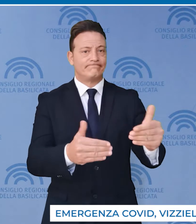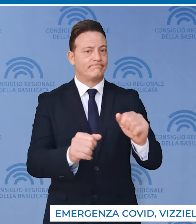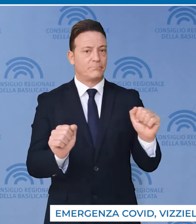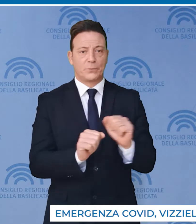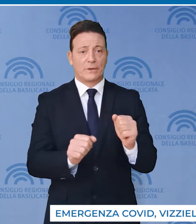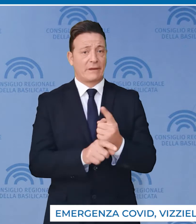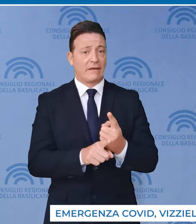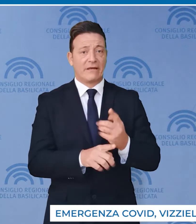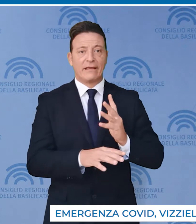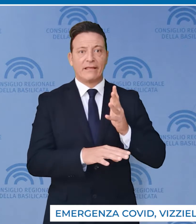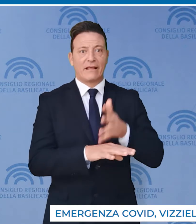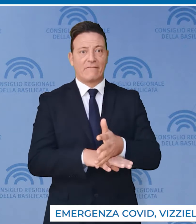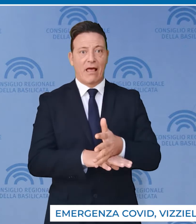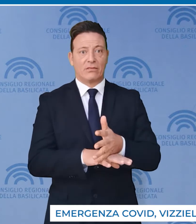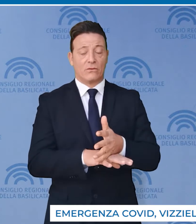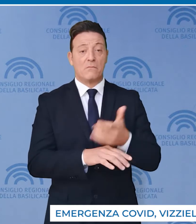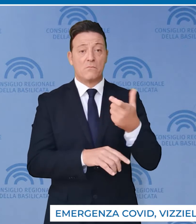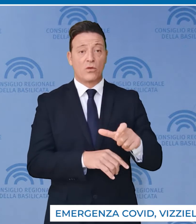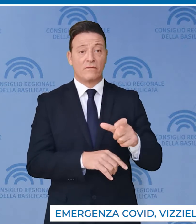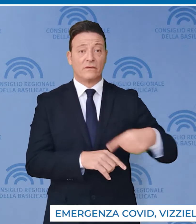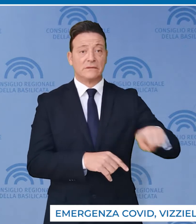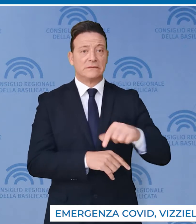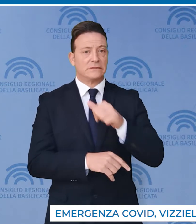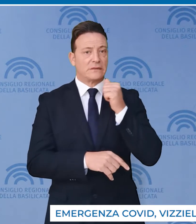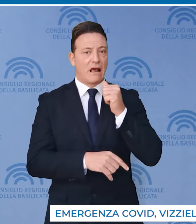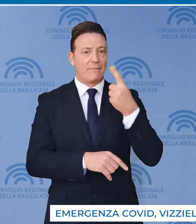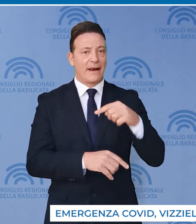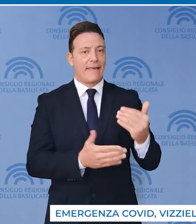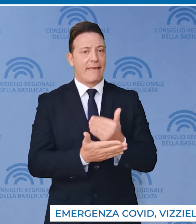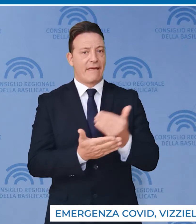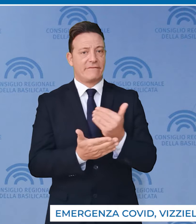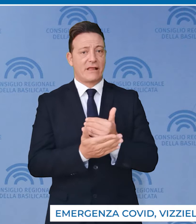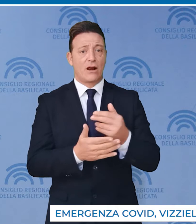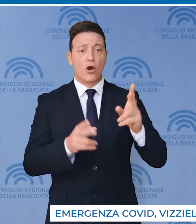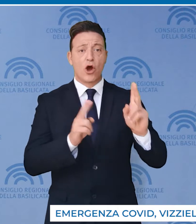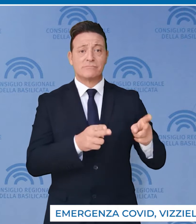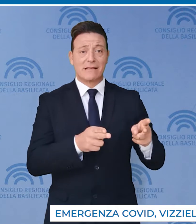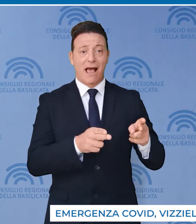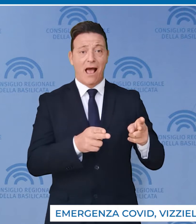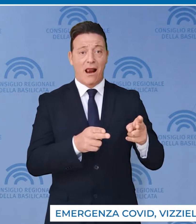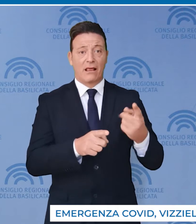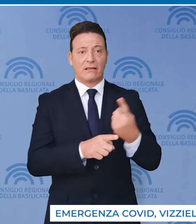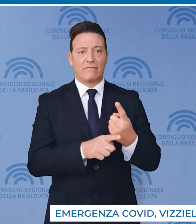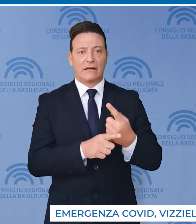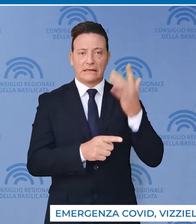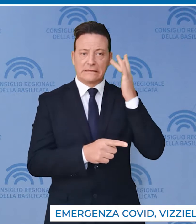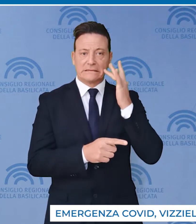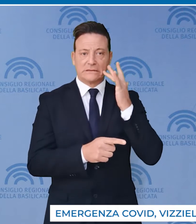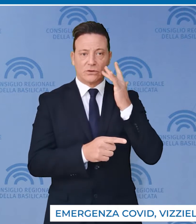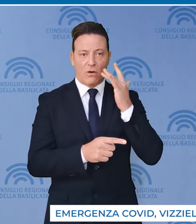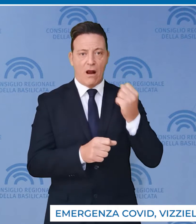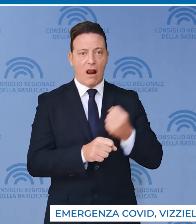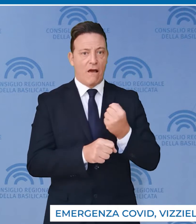tergiversare nell'adozione di misure che appaiono essenziali per evitare che gli ospedali